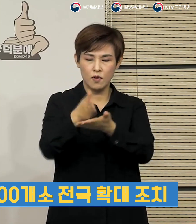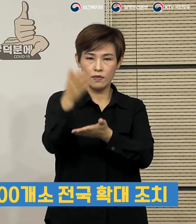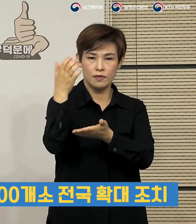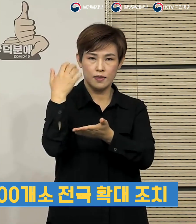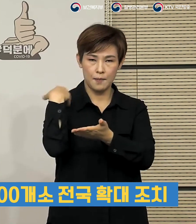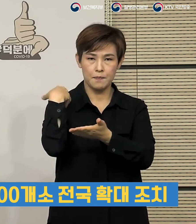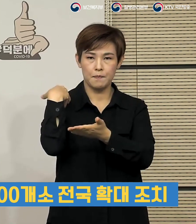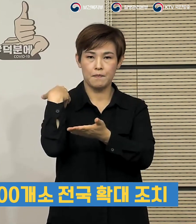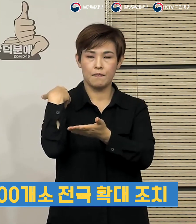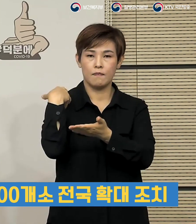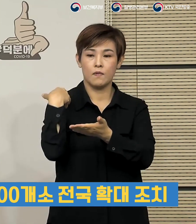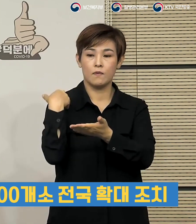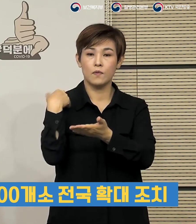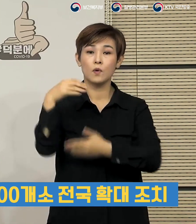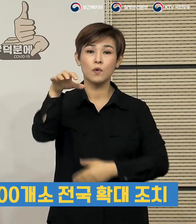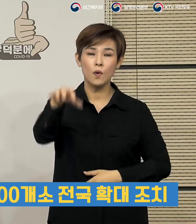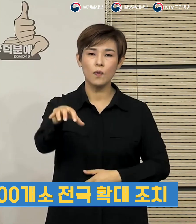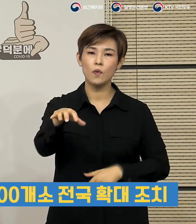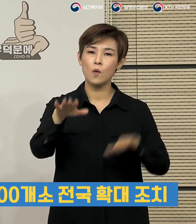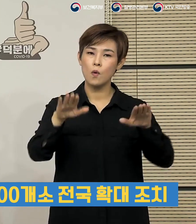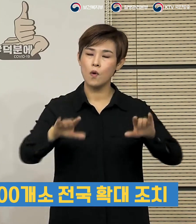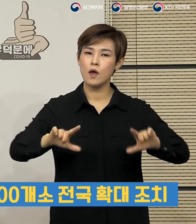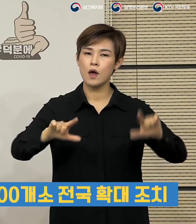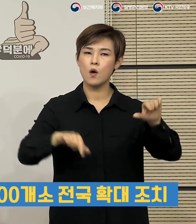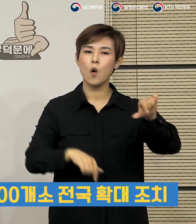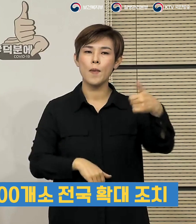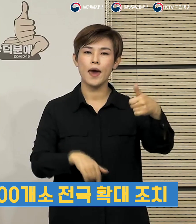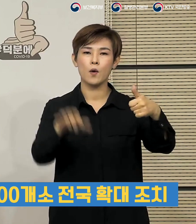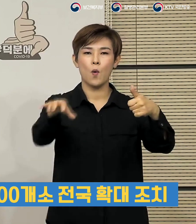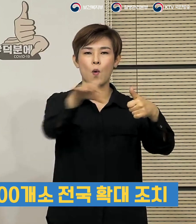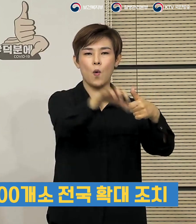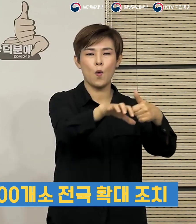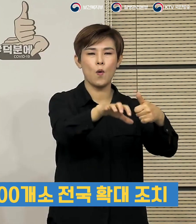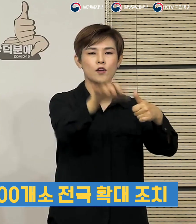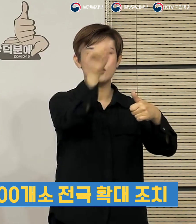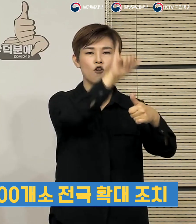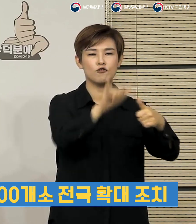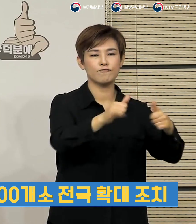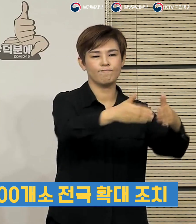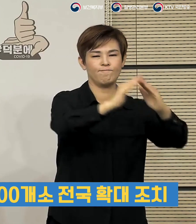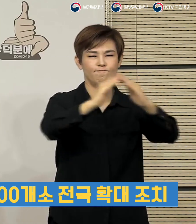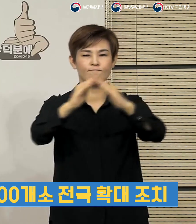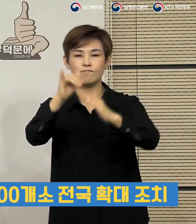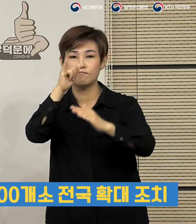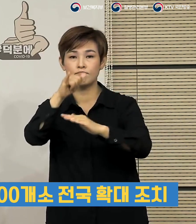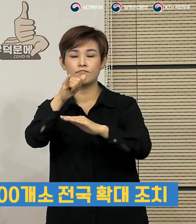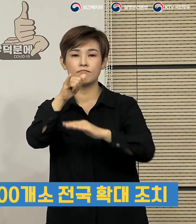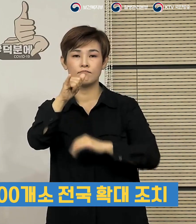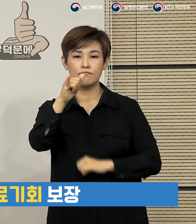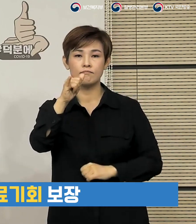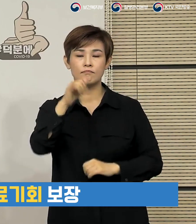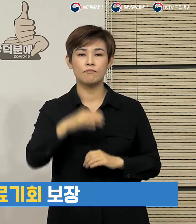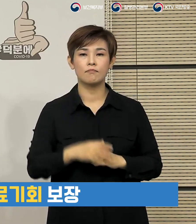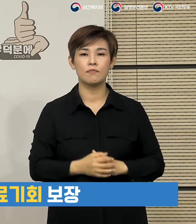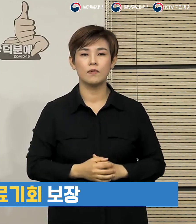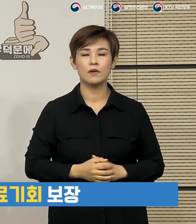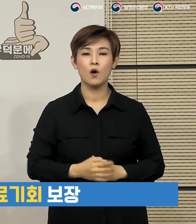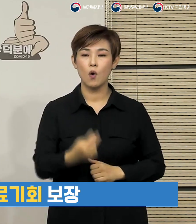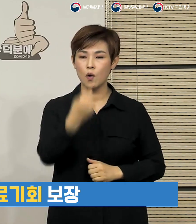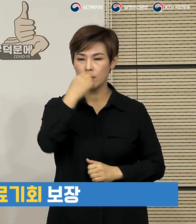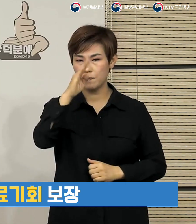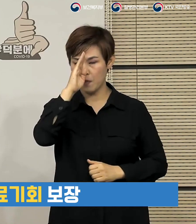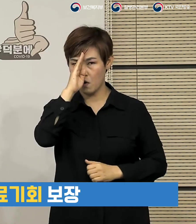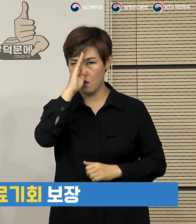금년도에 일단 500개소를 전국에 확대하는 등의 조치 등도 결과적으로는 호흡기